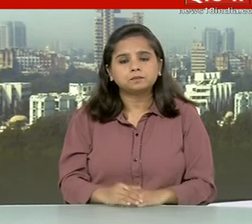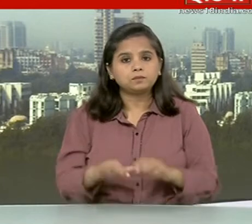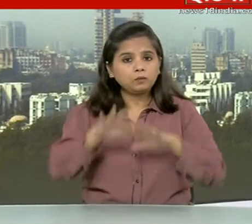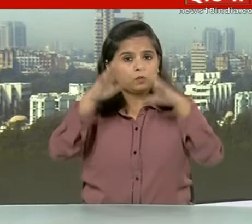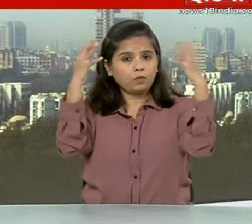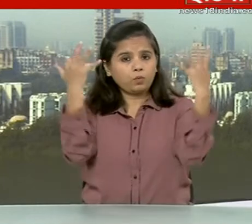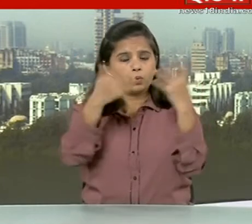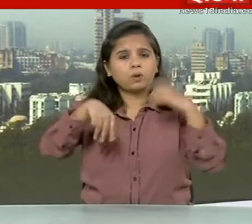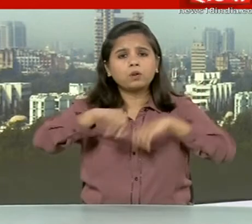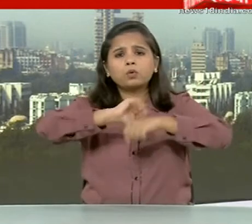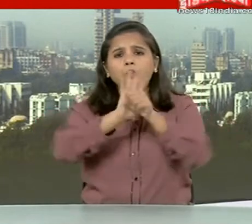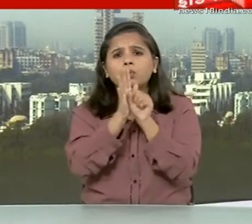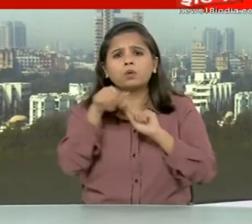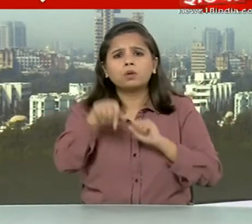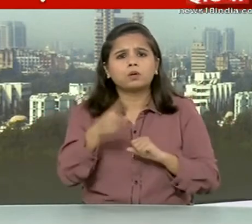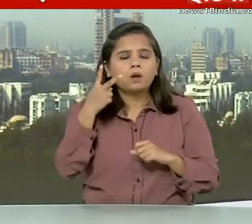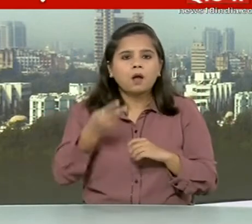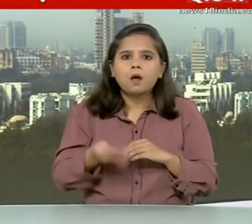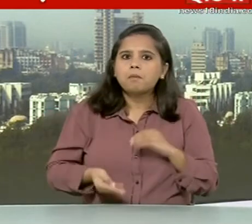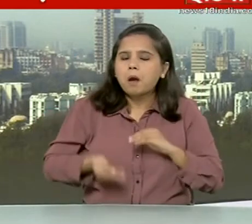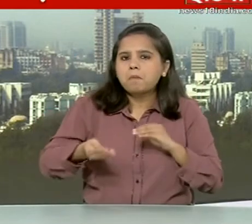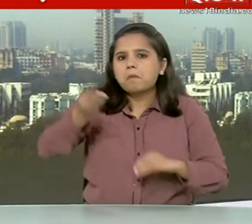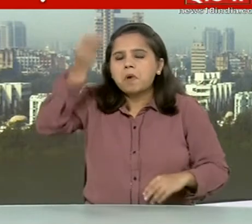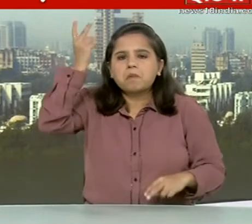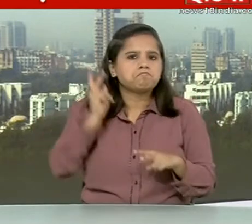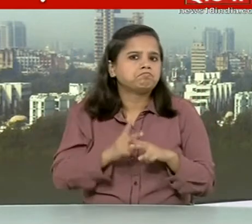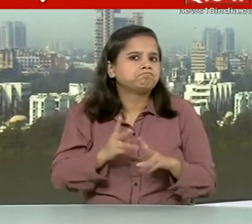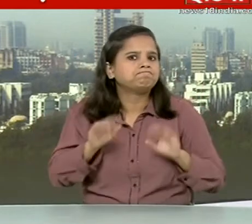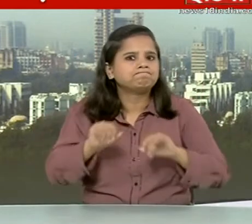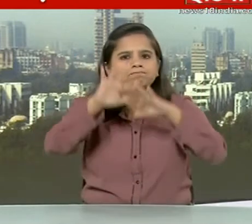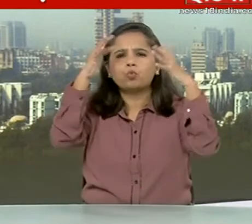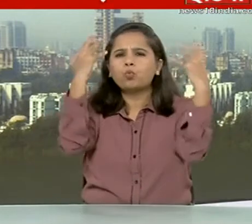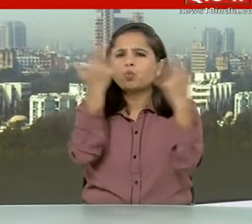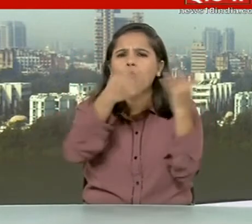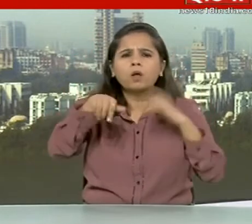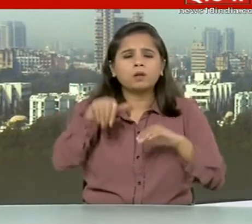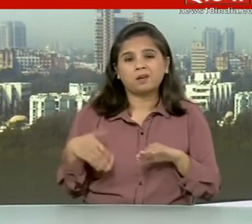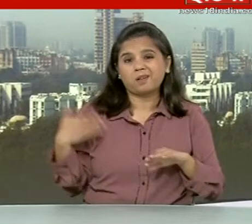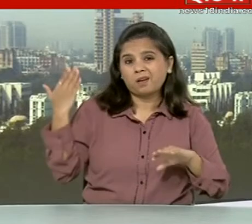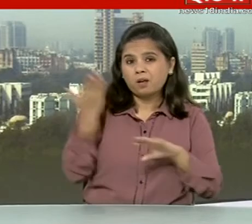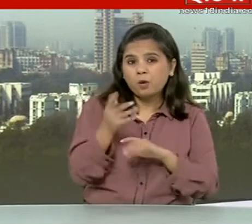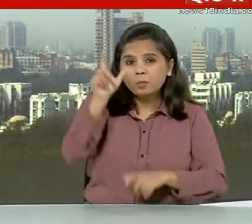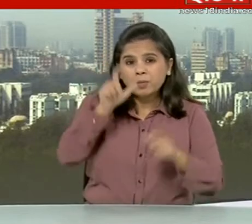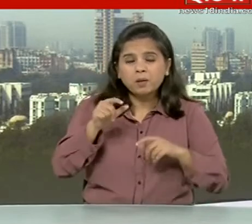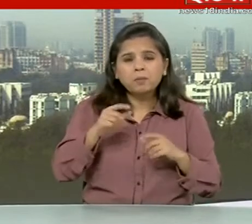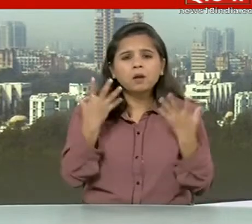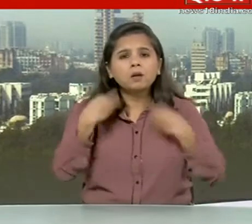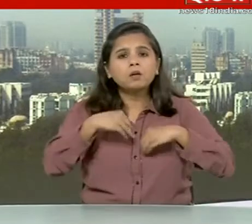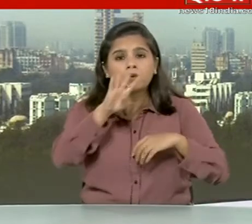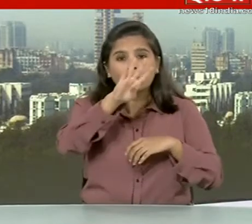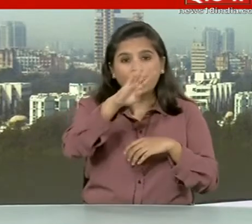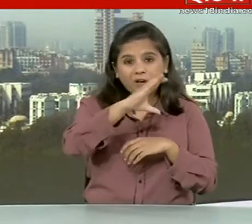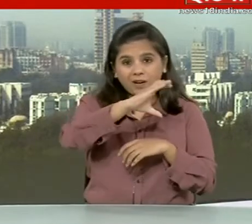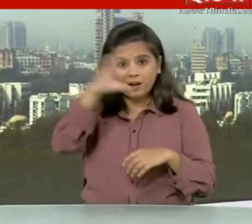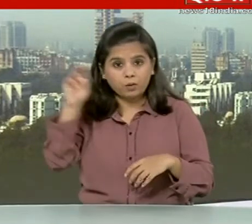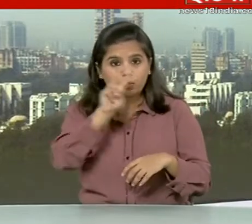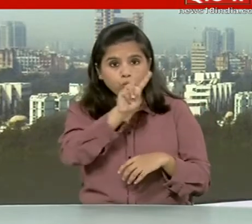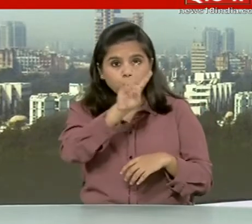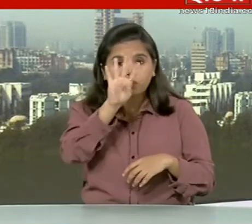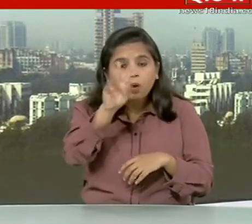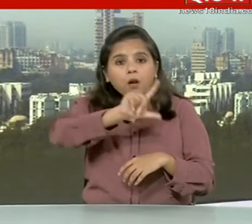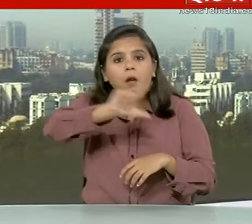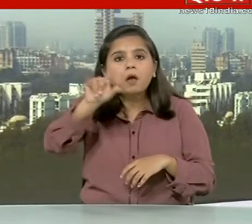दुनिया भर में कोरोना के मामलों का लगातार बढ़ना जारी है दुनिया भर में अब तक कोरोना संक्रमन के कुल मामले 4 करोड 24